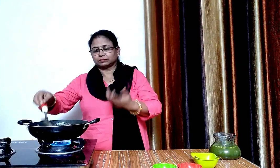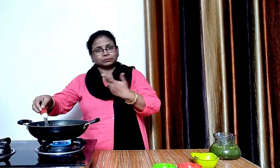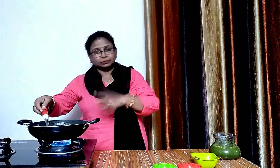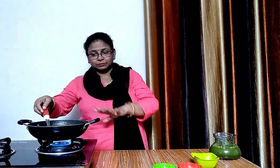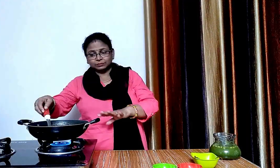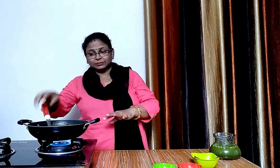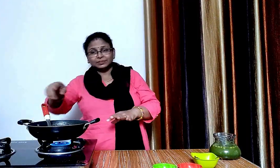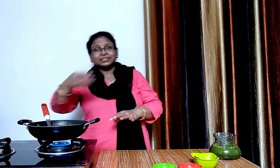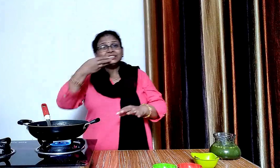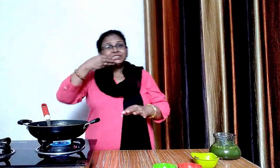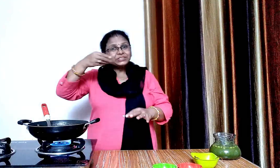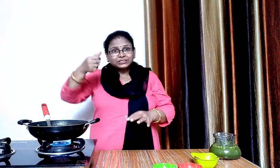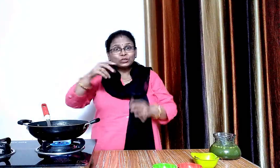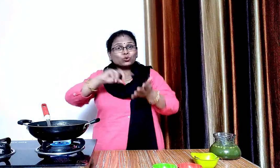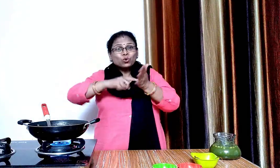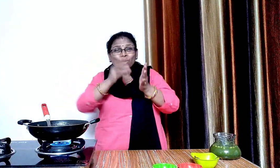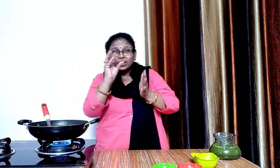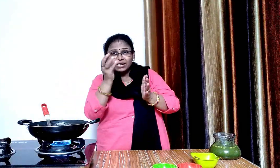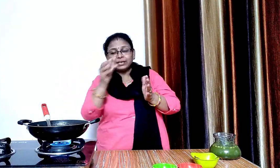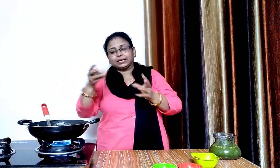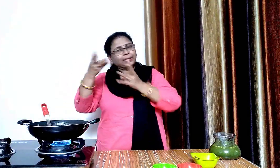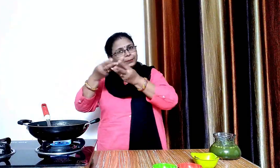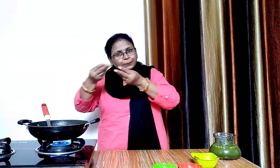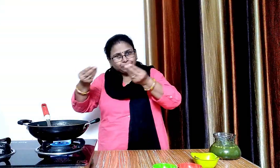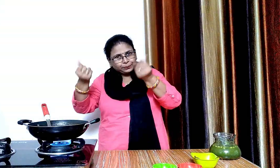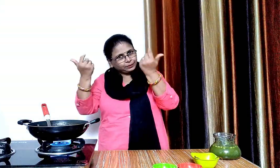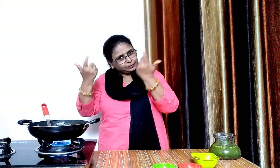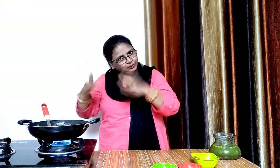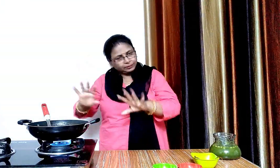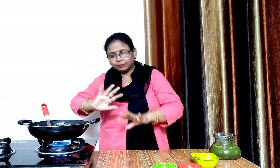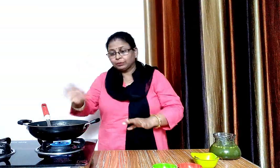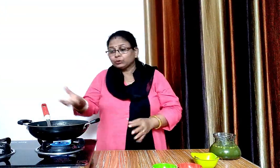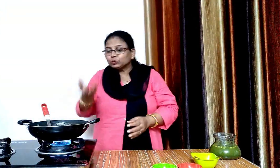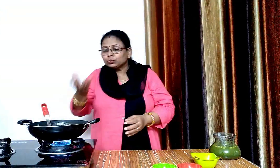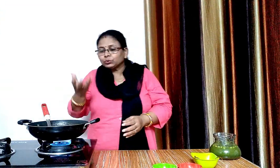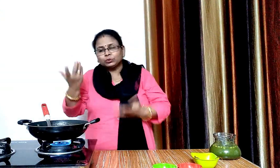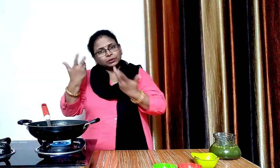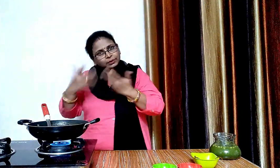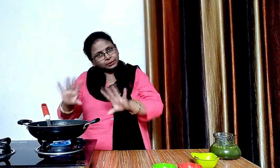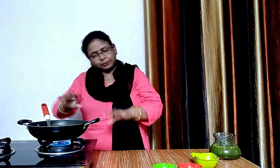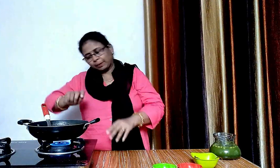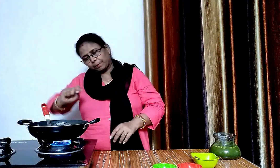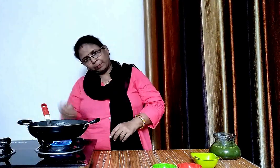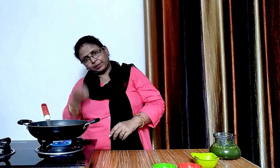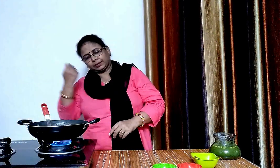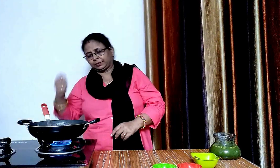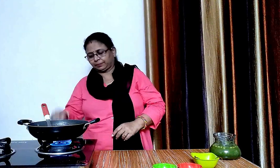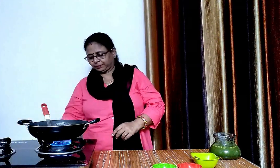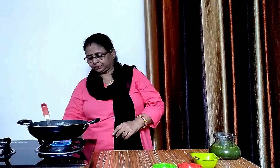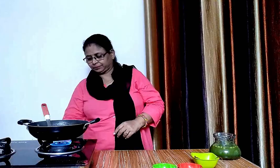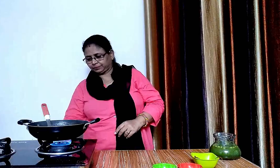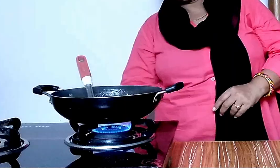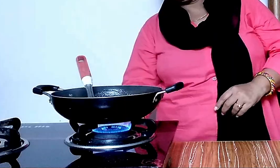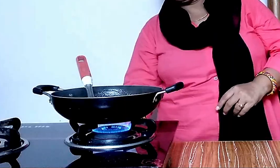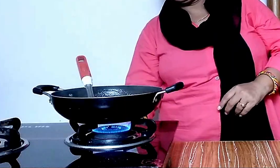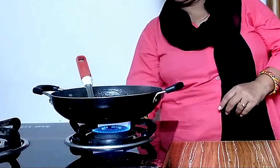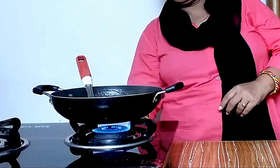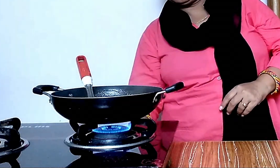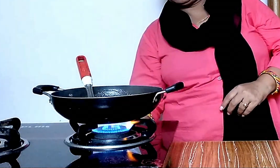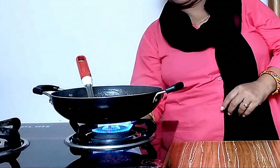देखिए गोड़ और चीनी दोनों मेल्ट हो चुकी है और इसमें उबाल भी आ चुका है अब गैस पंद कर देंगे इसे